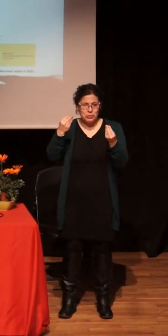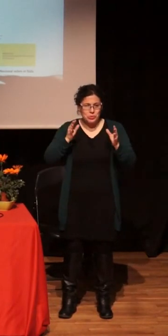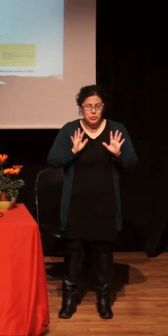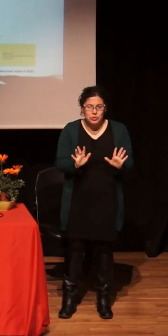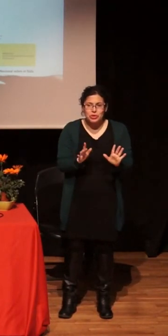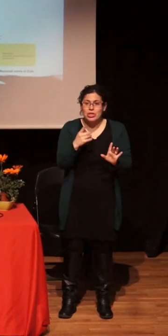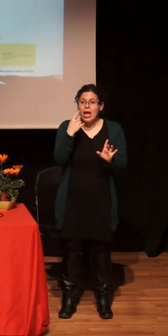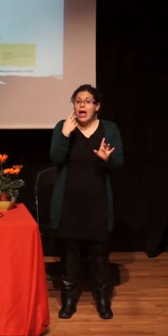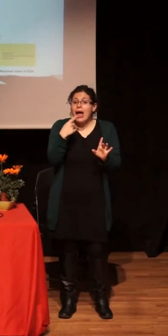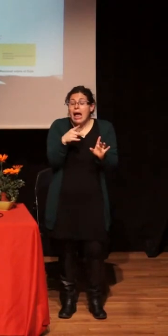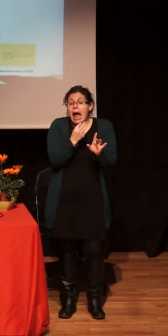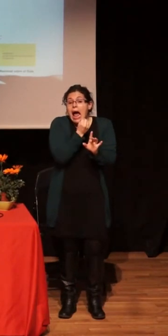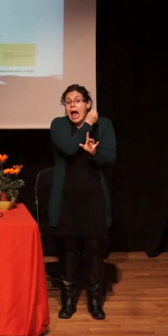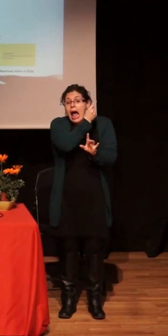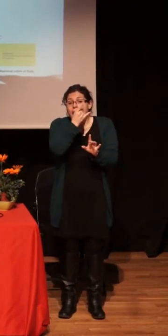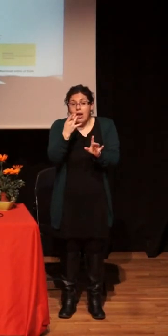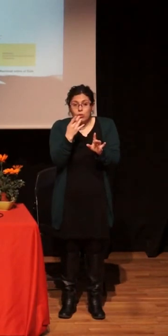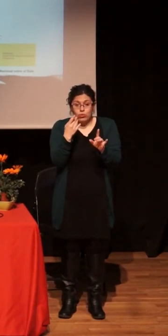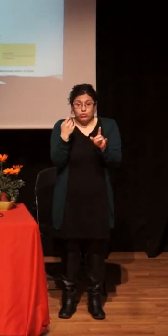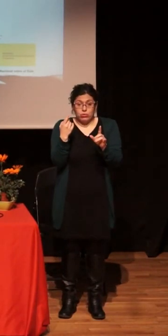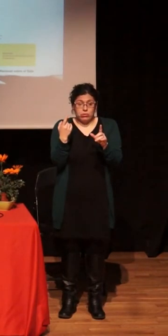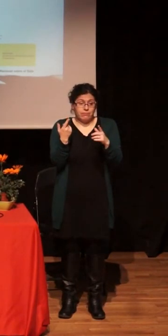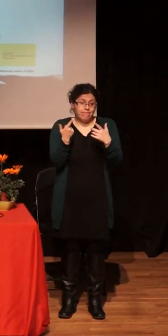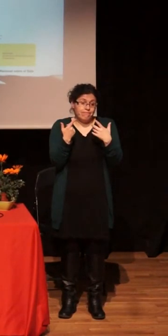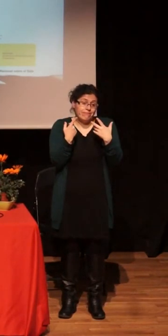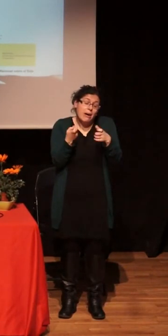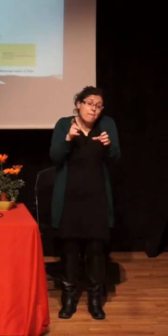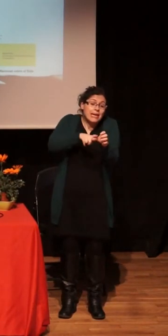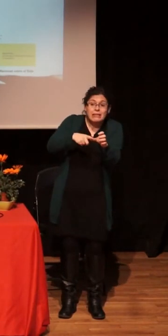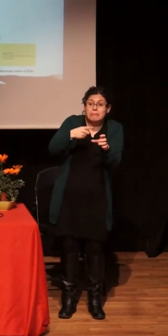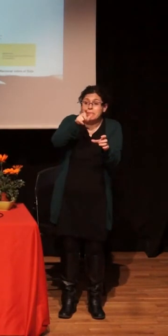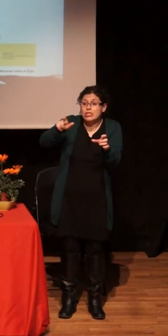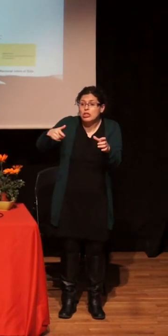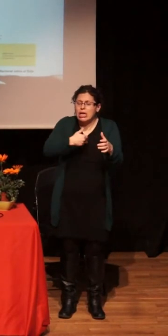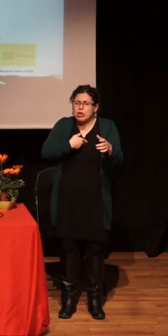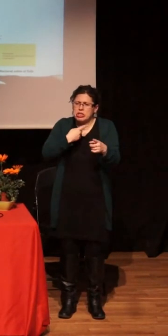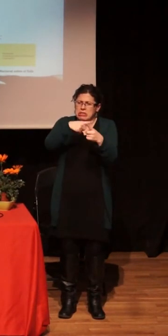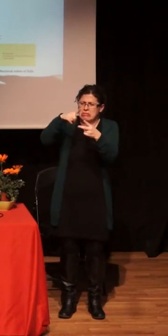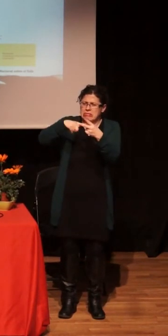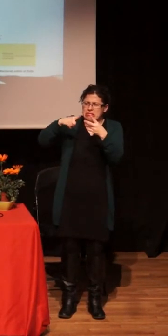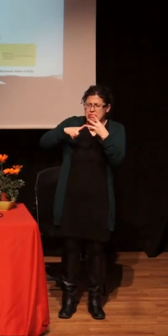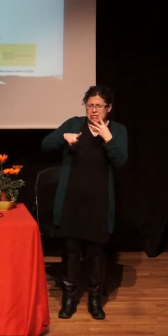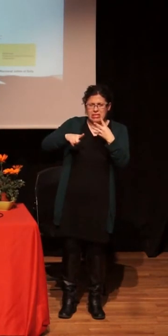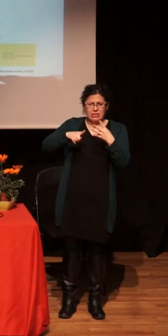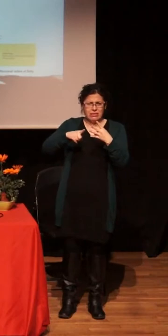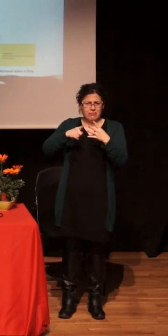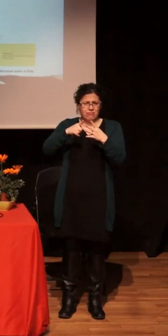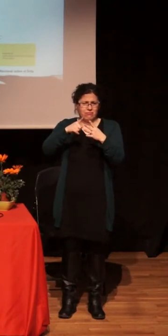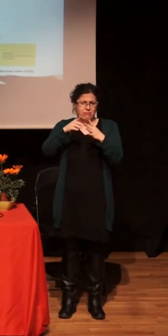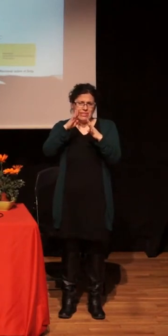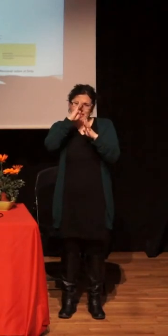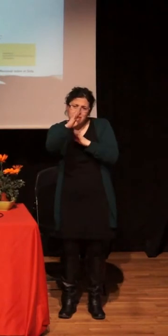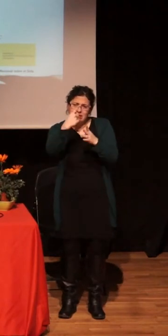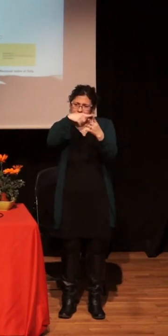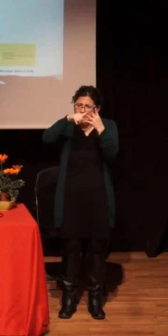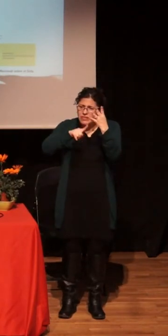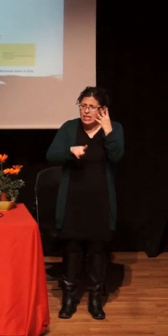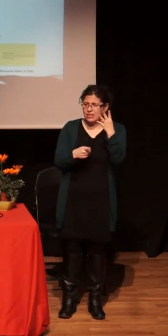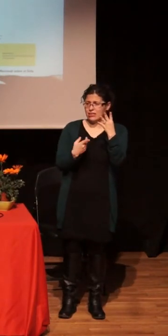a escena diferentes personajes, con diferentes roles, con diferentes formas de ver las cosas, que se ponen a